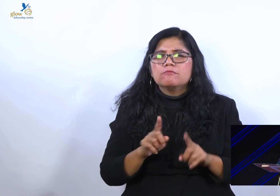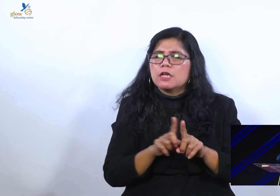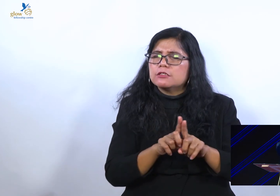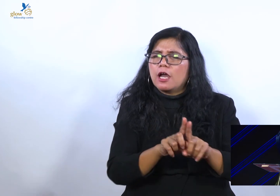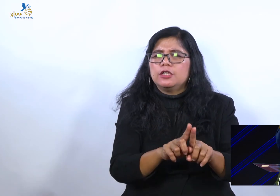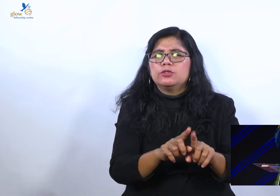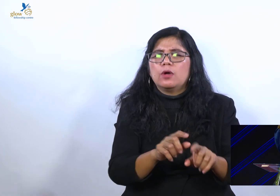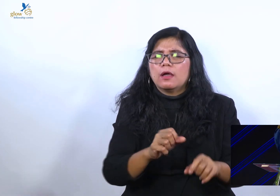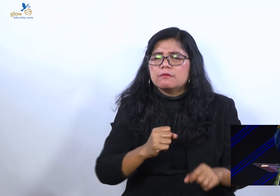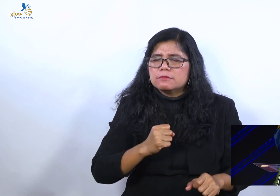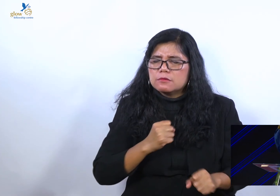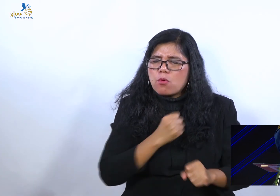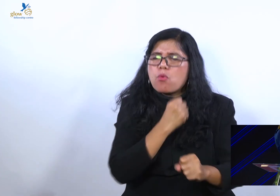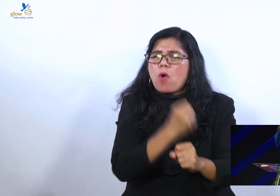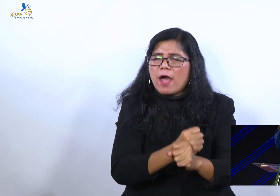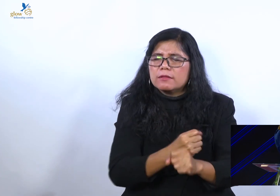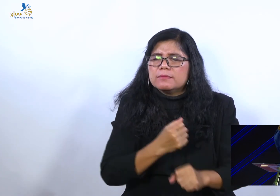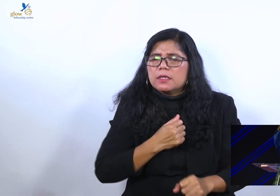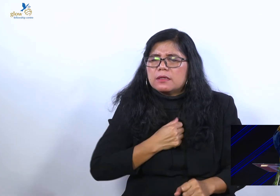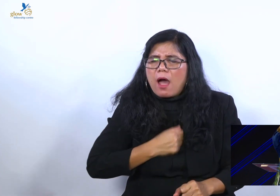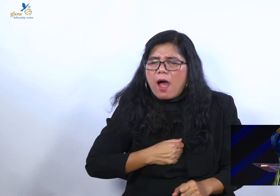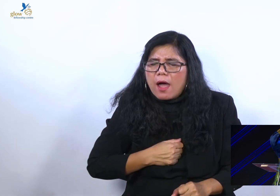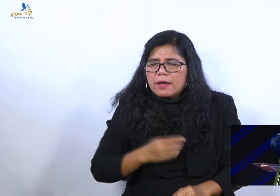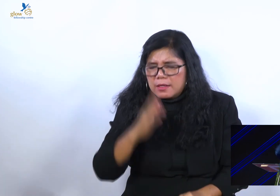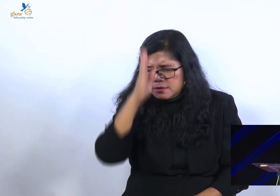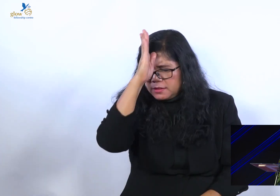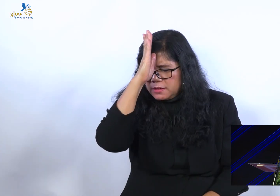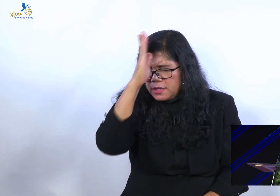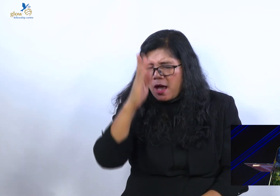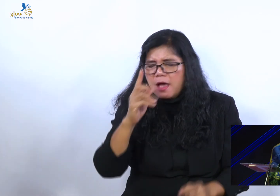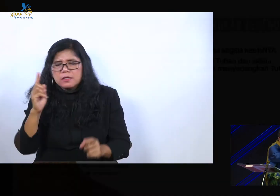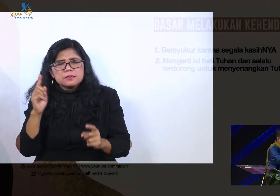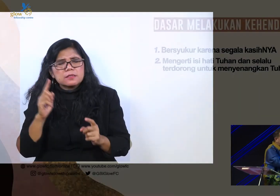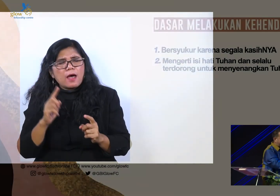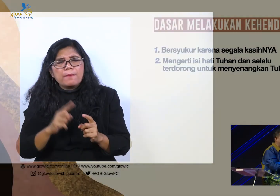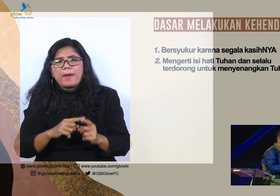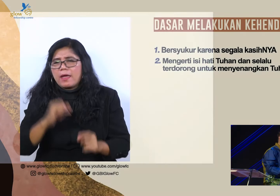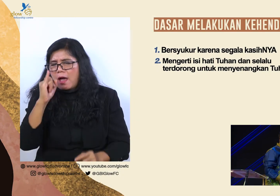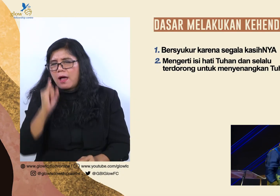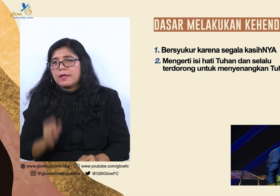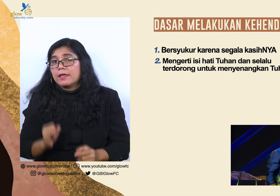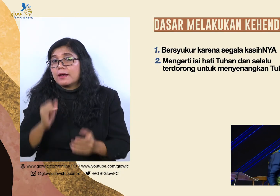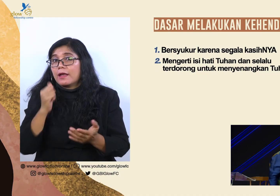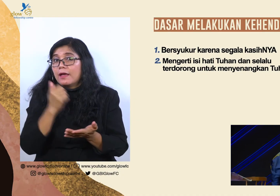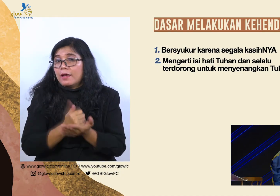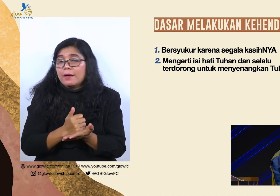bertahan. Dan dia akan jadi orang yang setia sampai akhir yang sudah katakan. Haleluya. Selanjutnya.